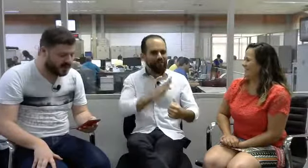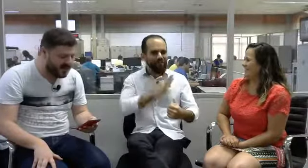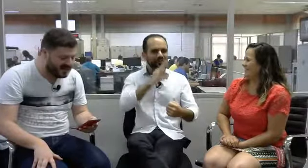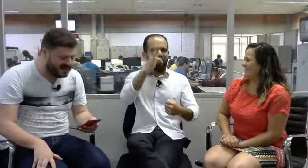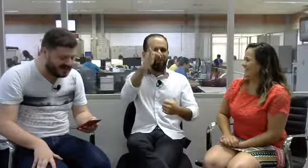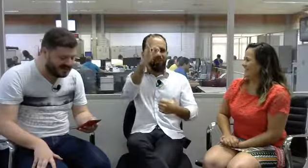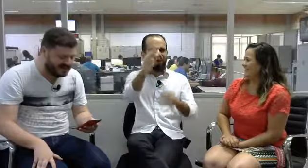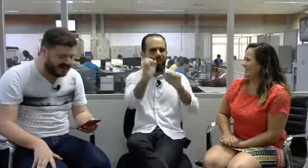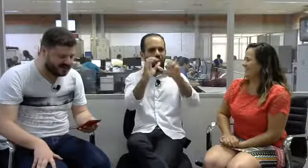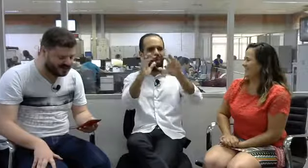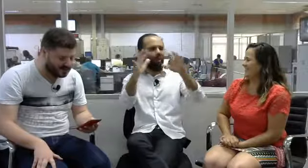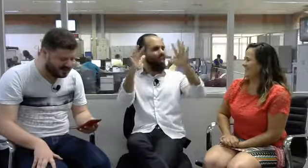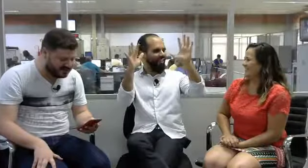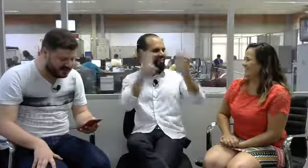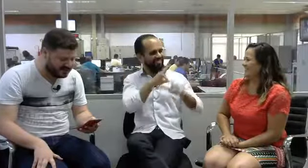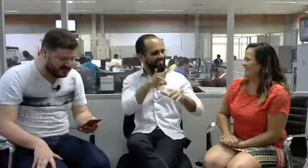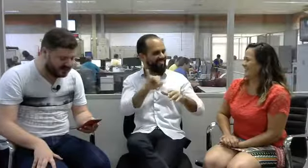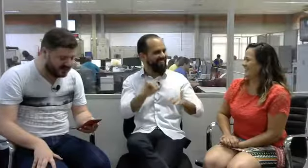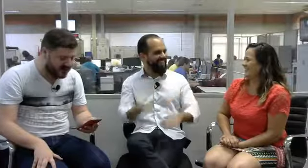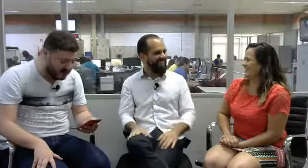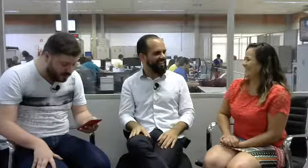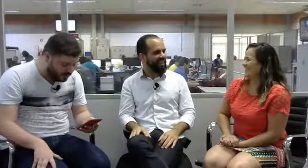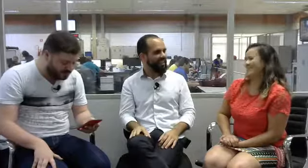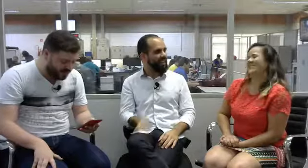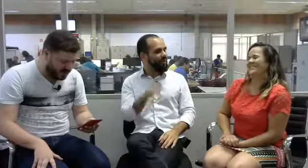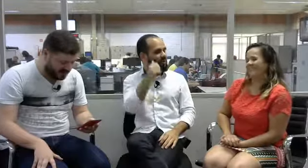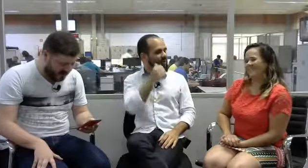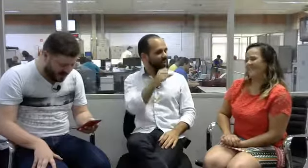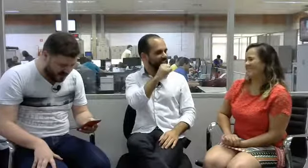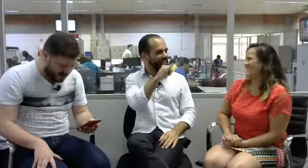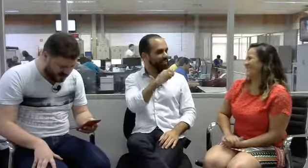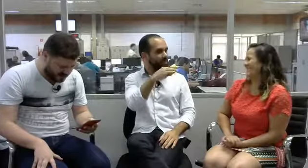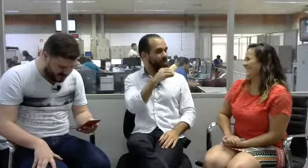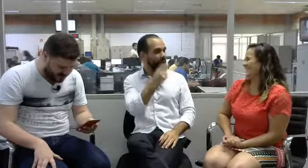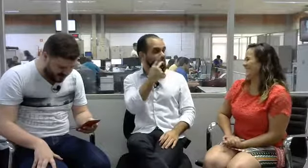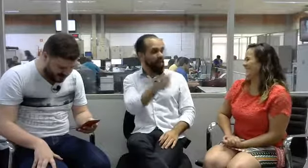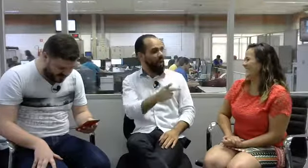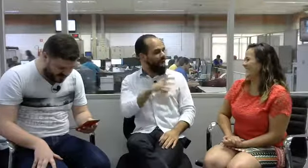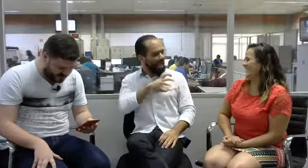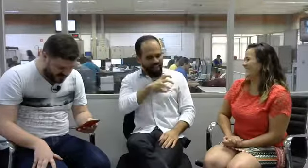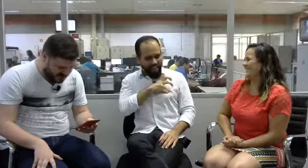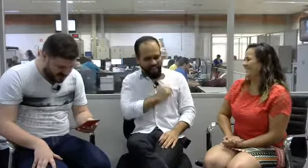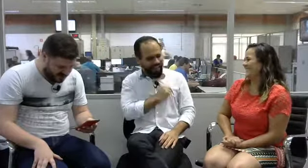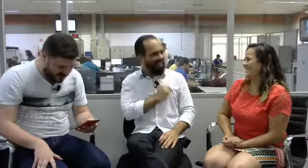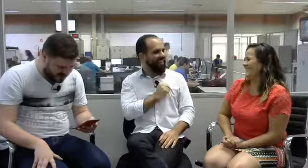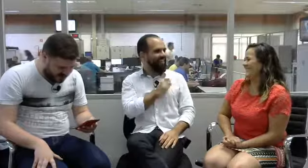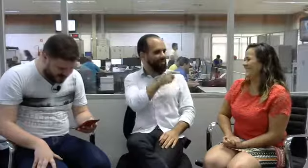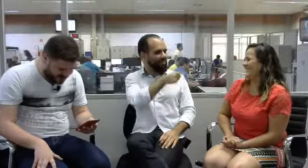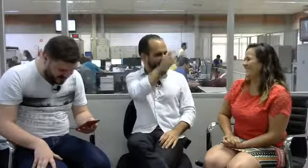Estela Souza, amo, né? Ela que já tinha falado aqui, Jaqueline Deza.